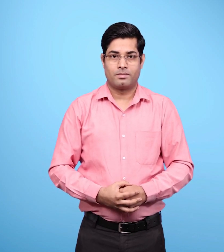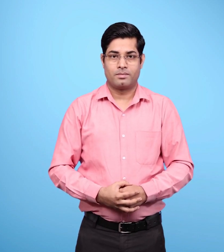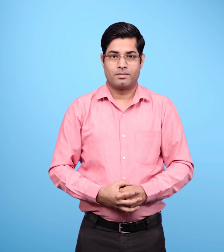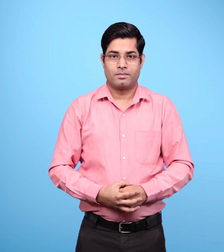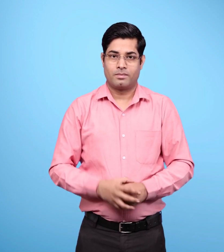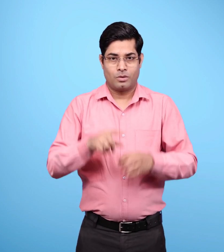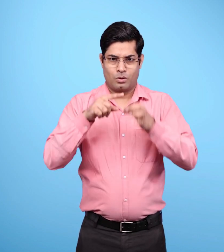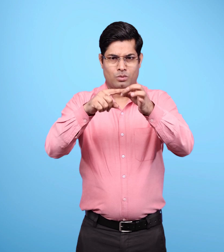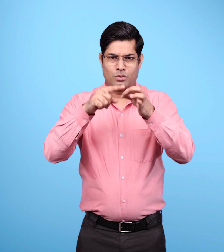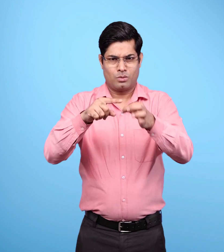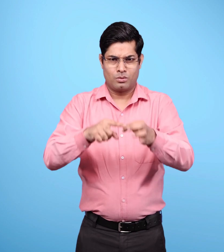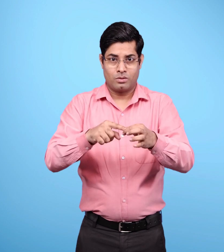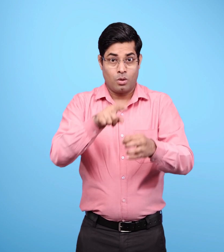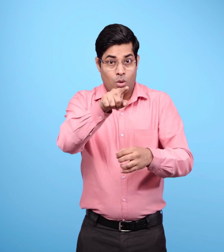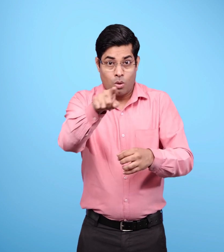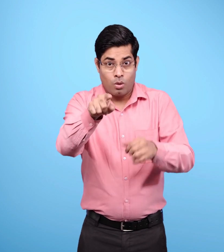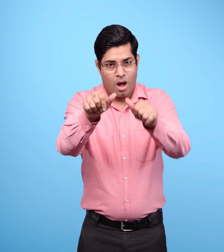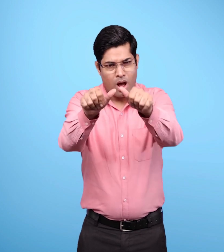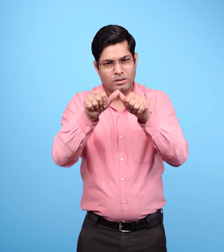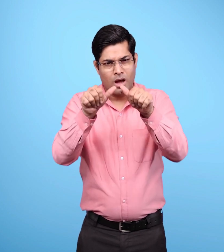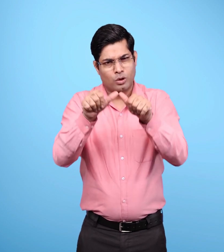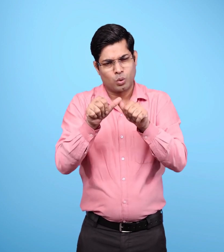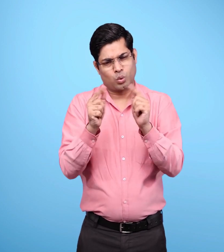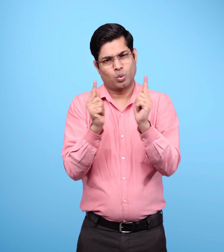आगे दिये गए प्रश्णों के उत्तर संक्षेप में दीजिए.